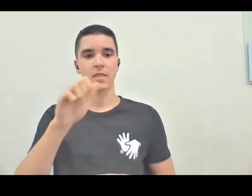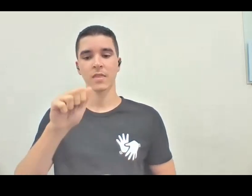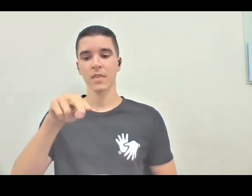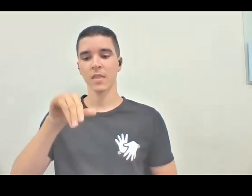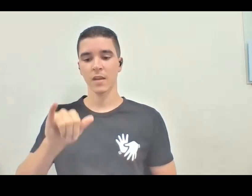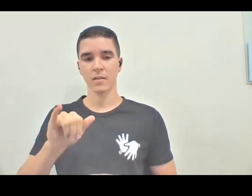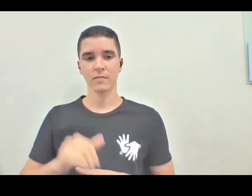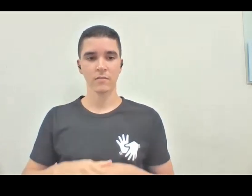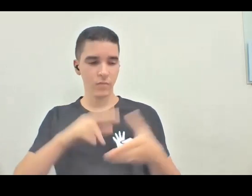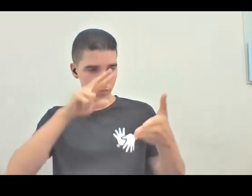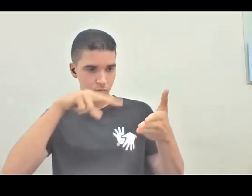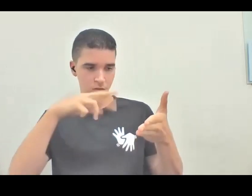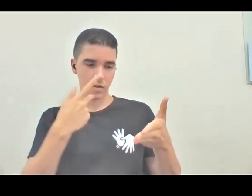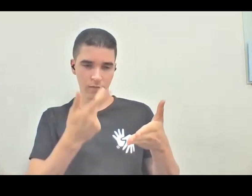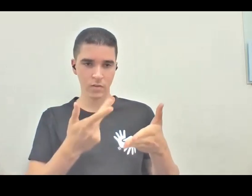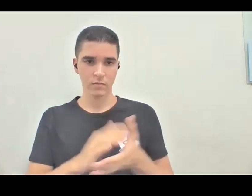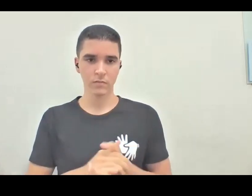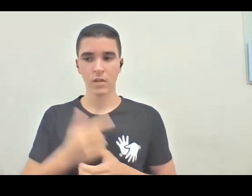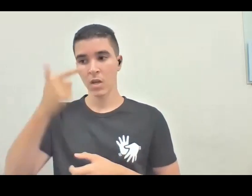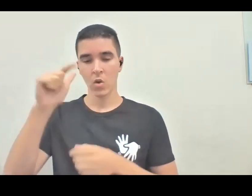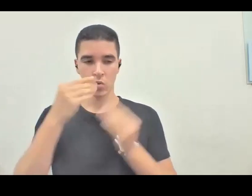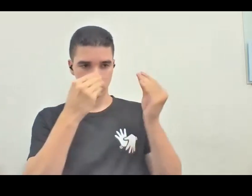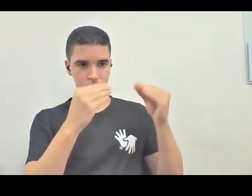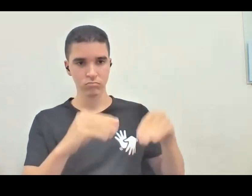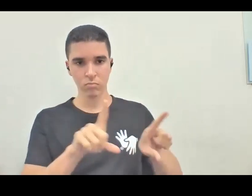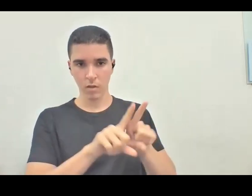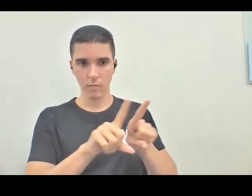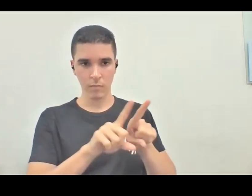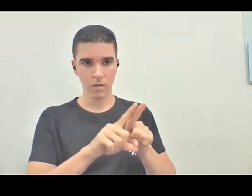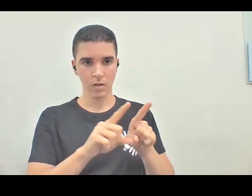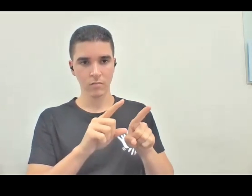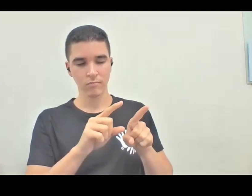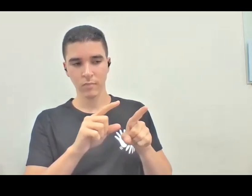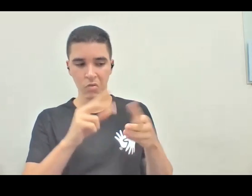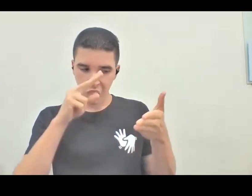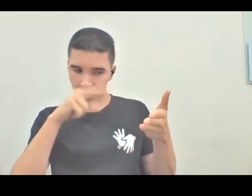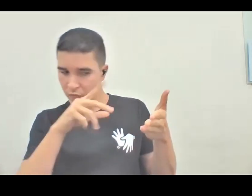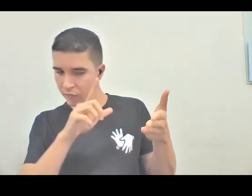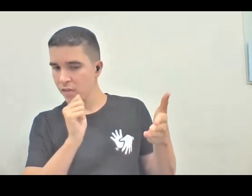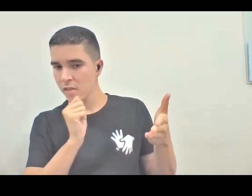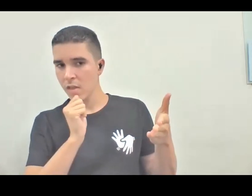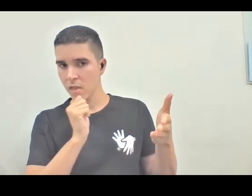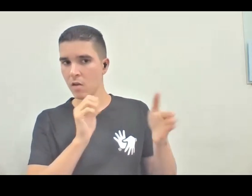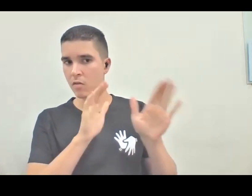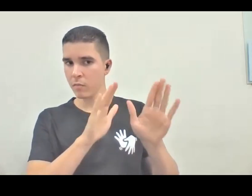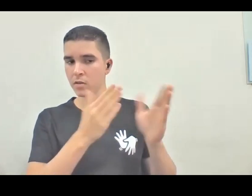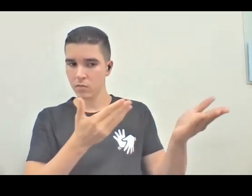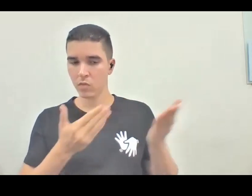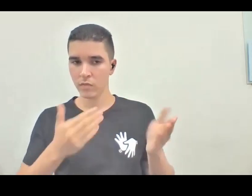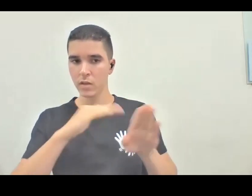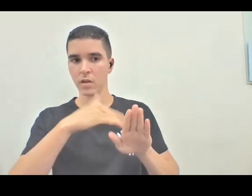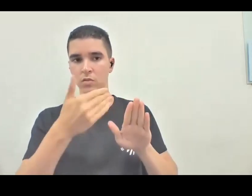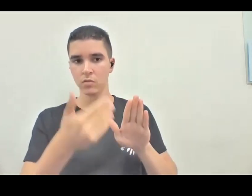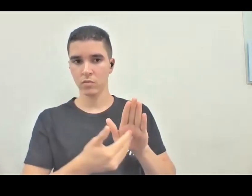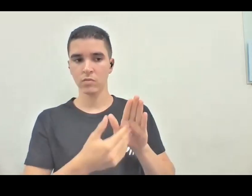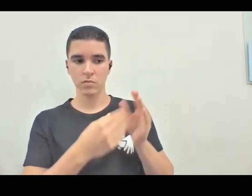vou ler o que ela trouxe, tem alguns outros comentários que ainda não passei o olho, vou convidar o público que está nos ouvindo, que façam as